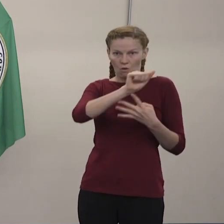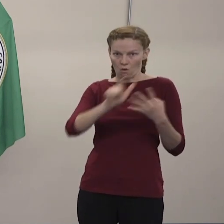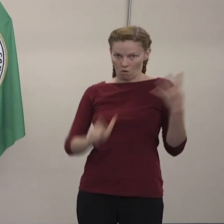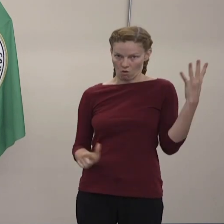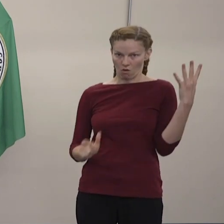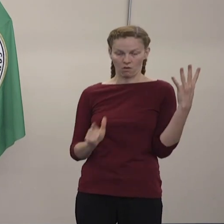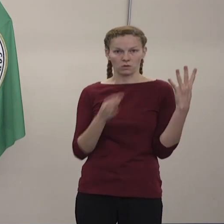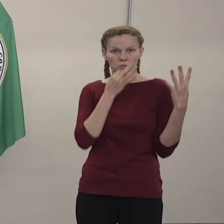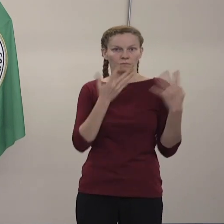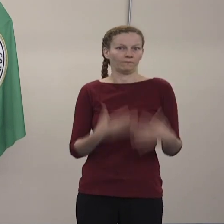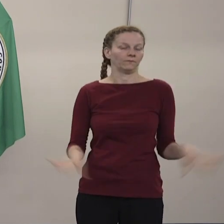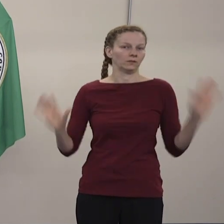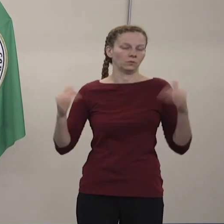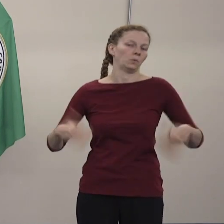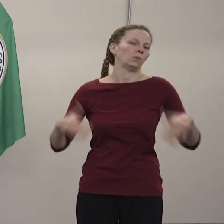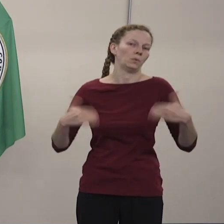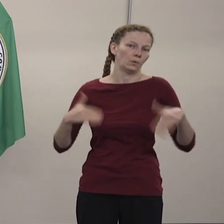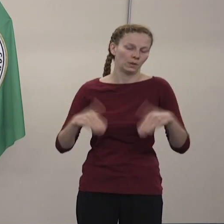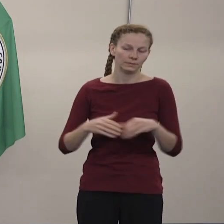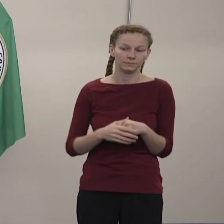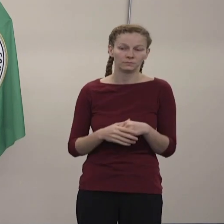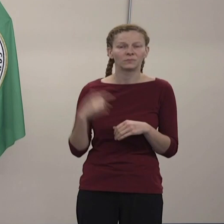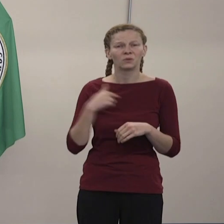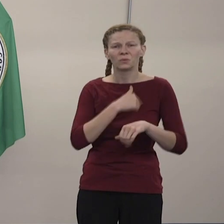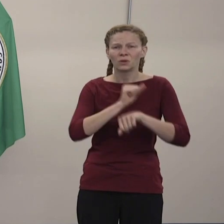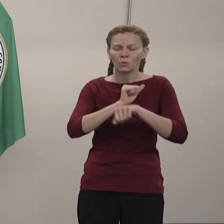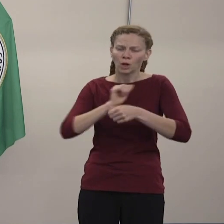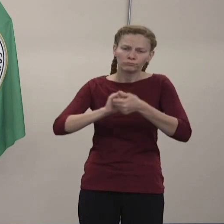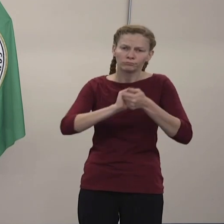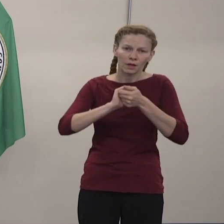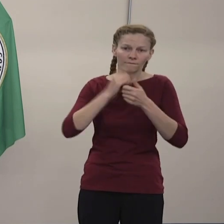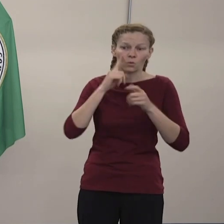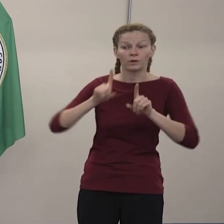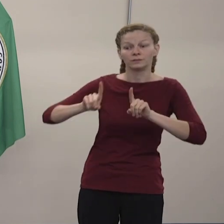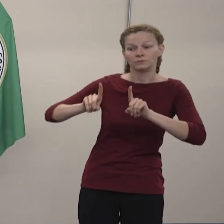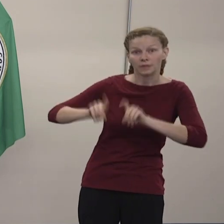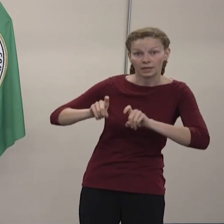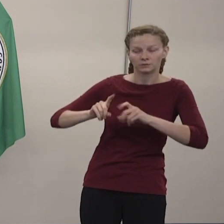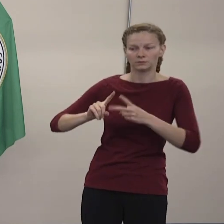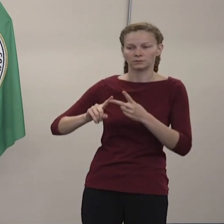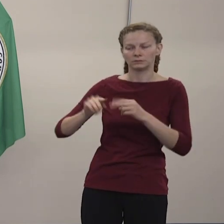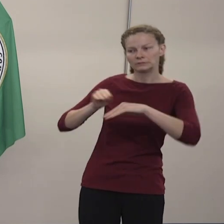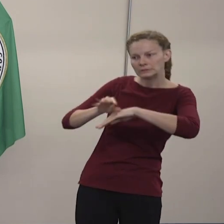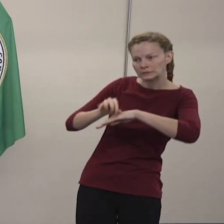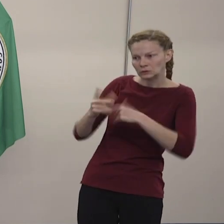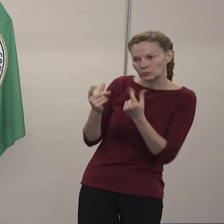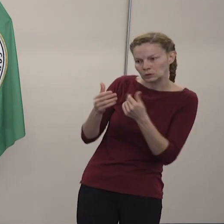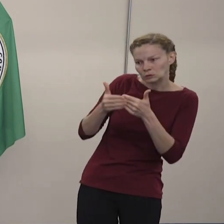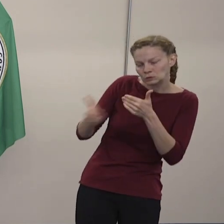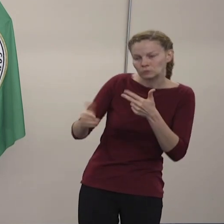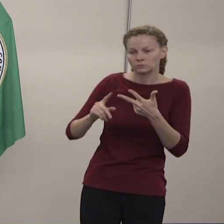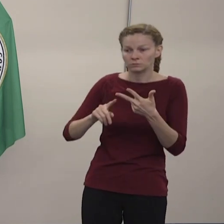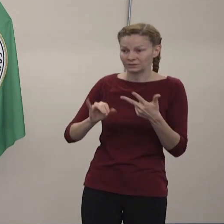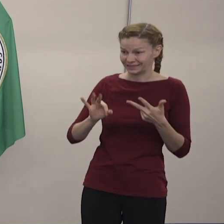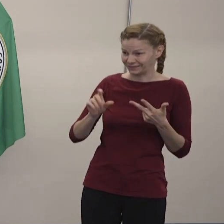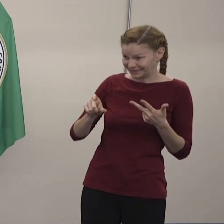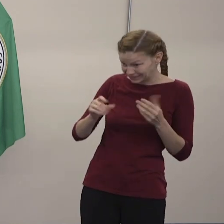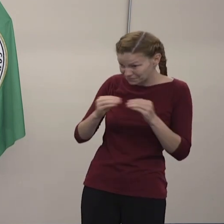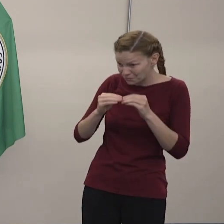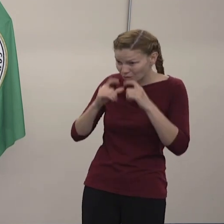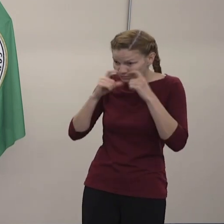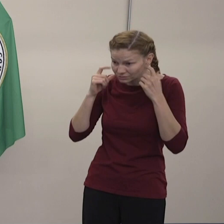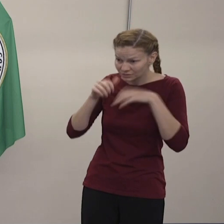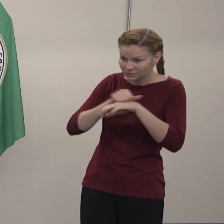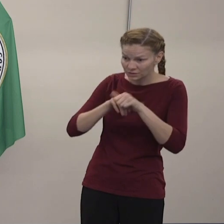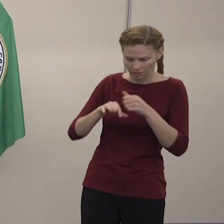ayudar a instalaciones con las pruebas, con pautas y para que les den equipo de protección personal si necesitan.